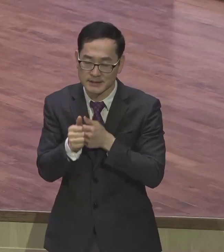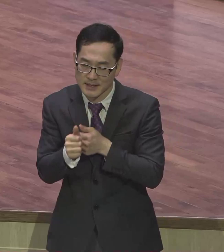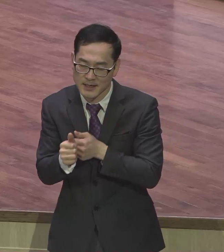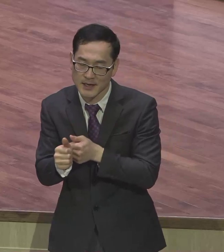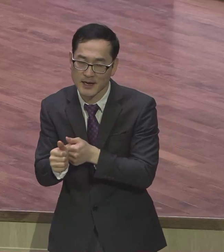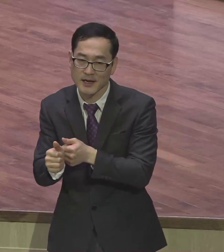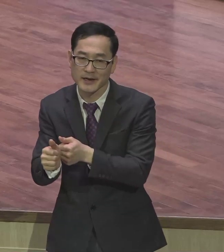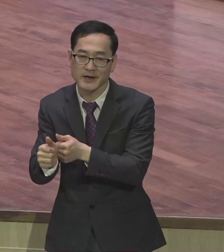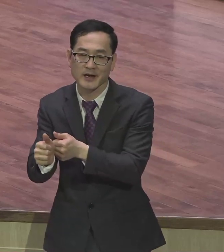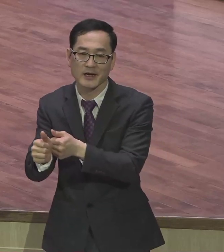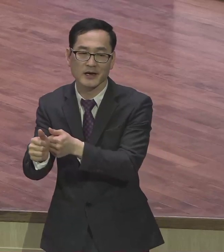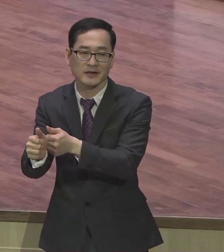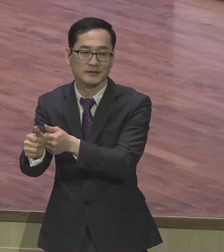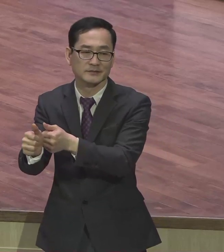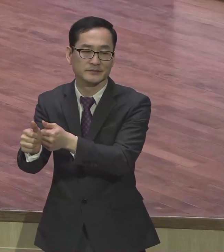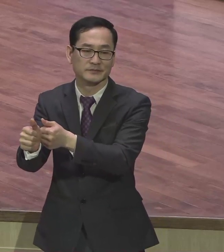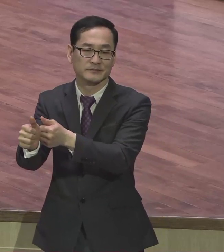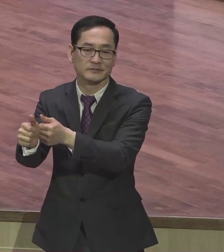하나님 나라